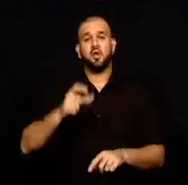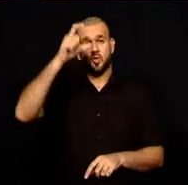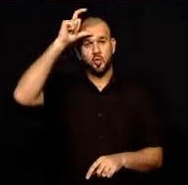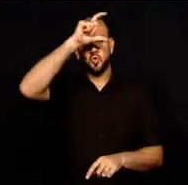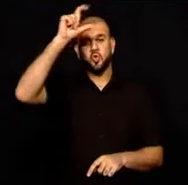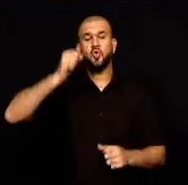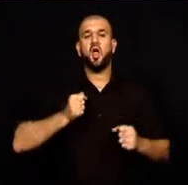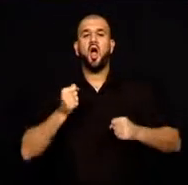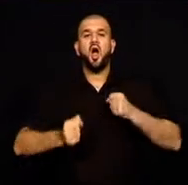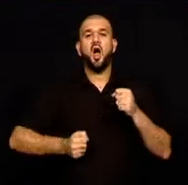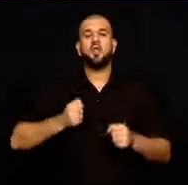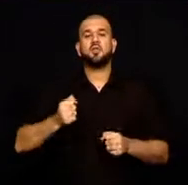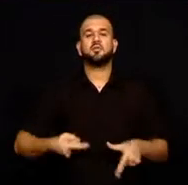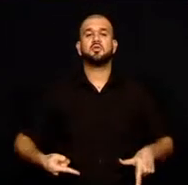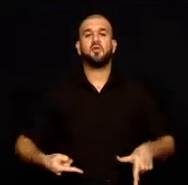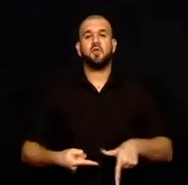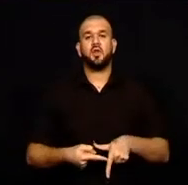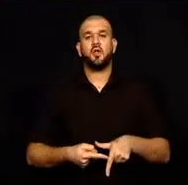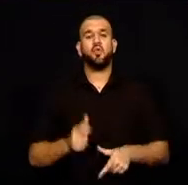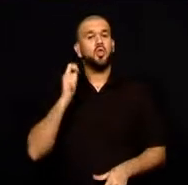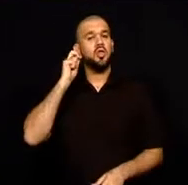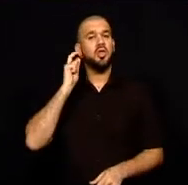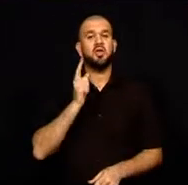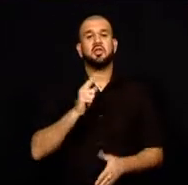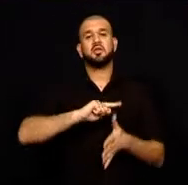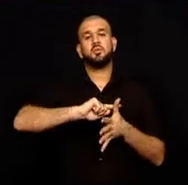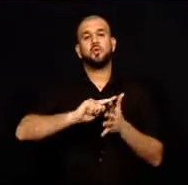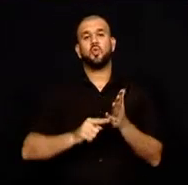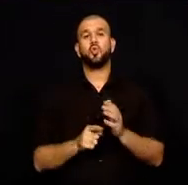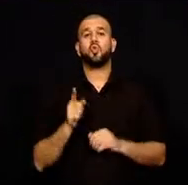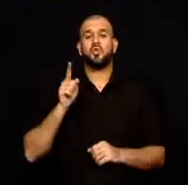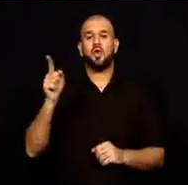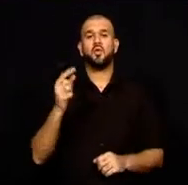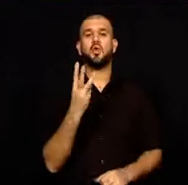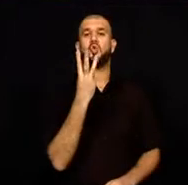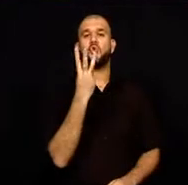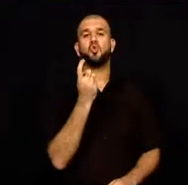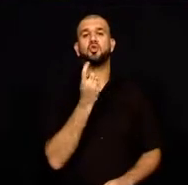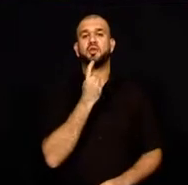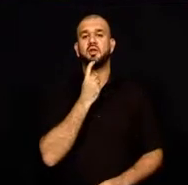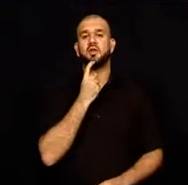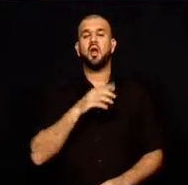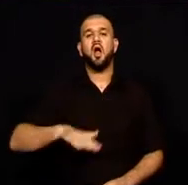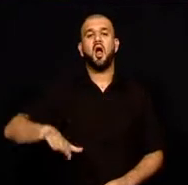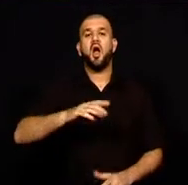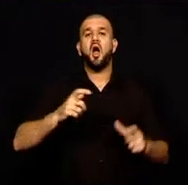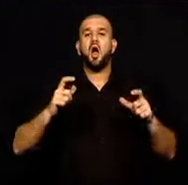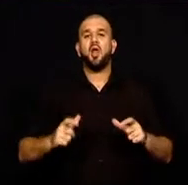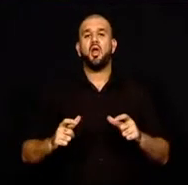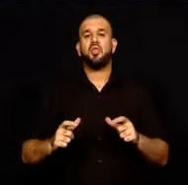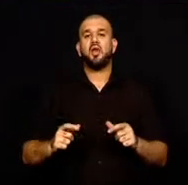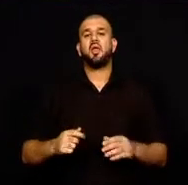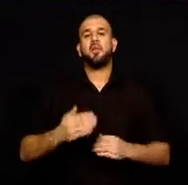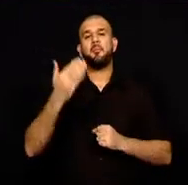men cezasına çarptırıldı. Disiplin Kurulu ayrıca 26 yaşındaki